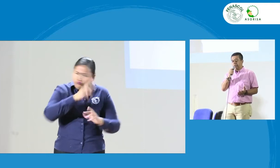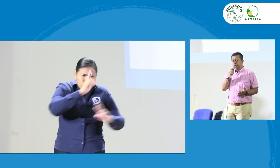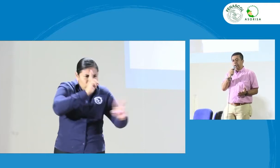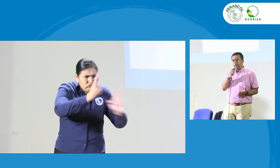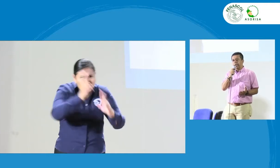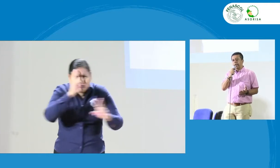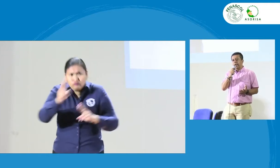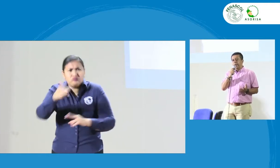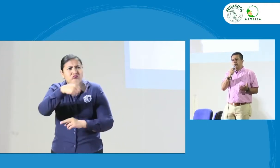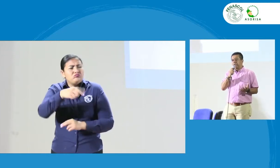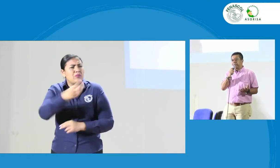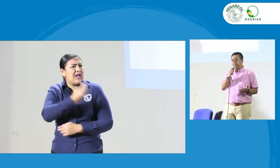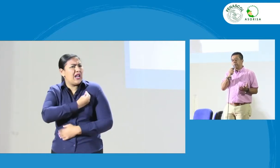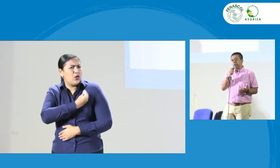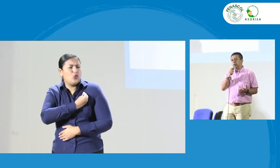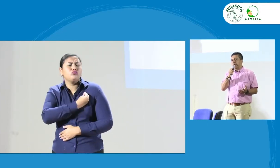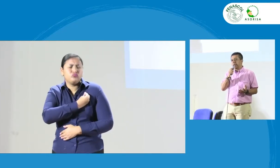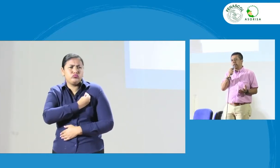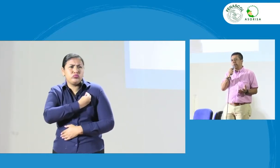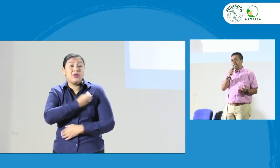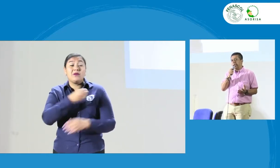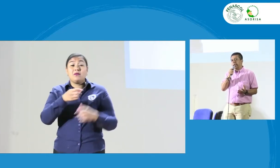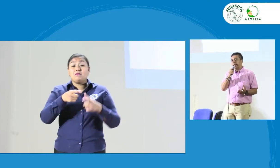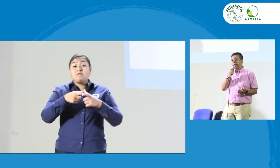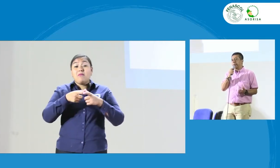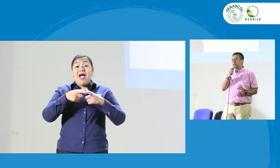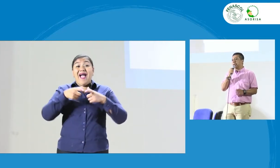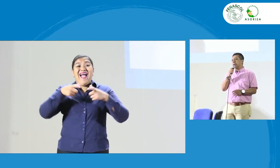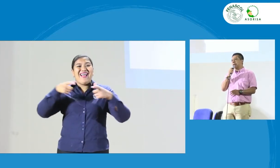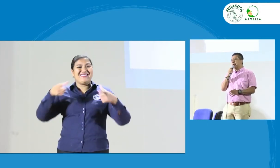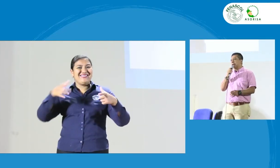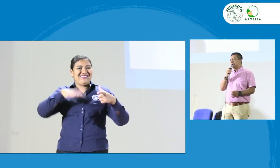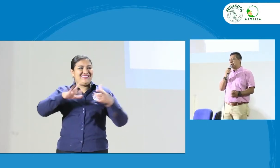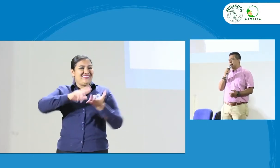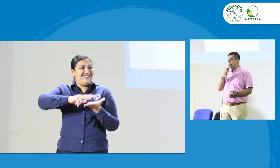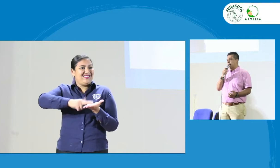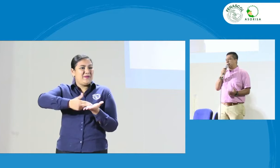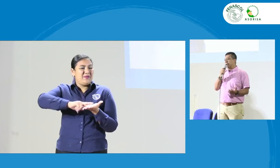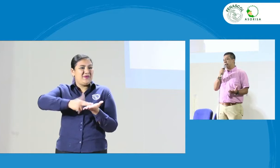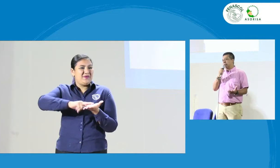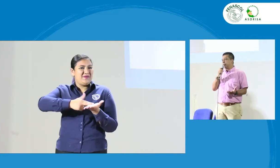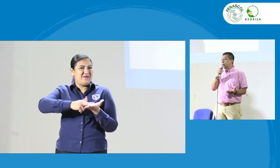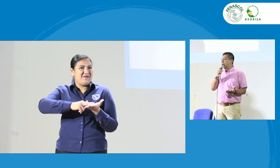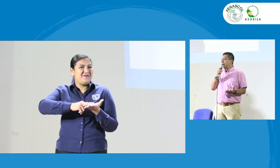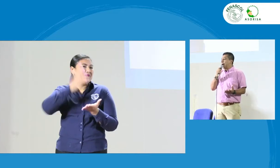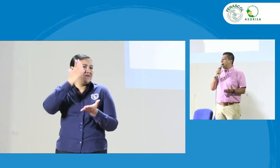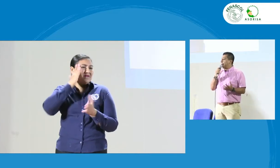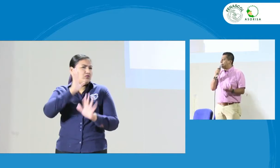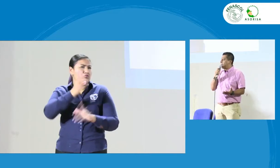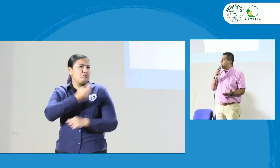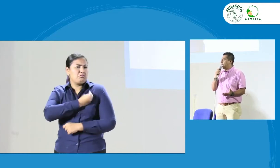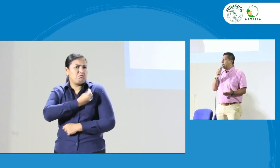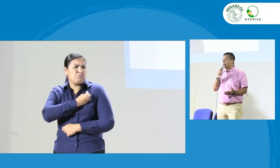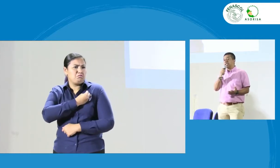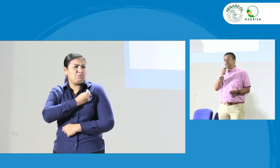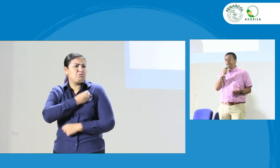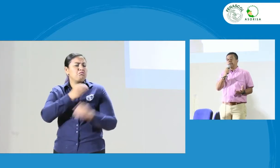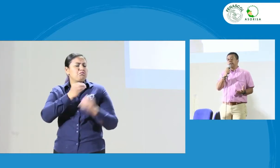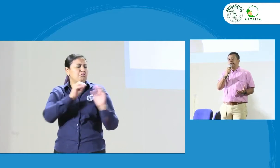creencias religiosas, muchas de las personas que manejan el tema del evangelismo han aprendido